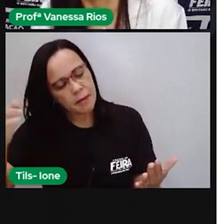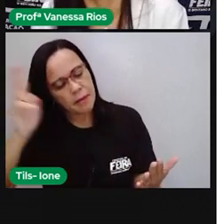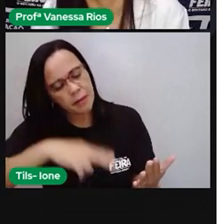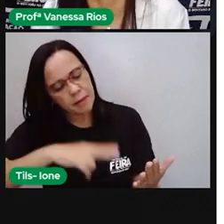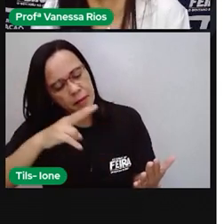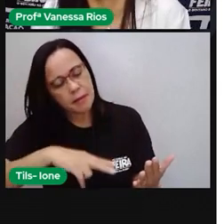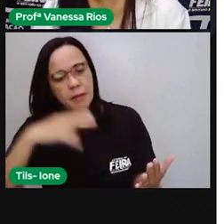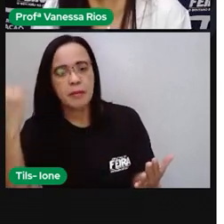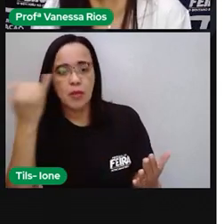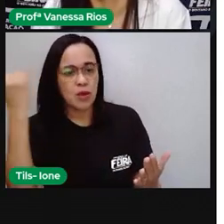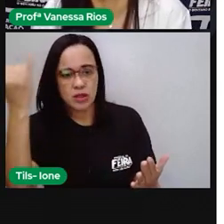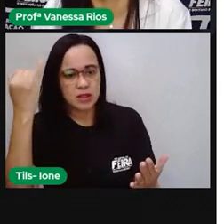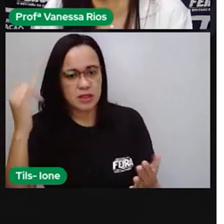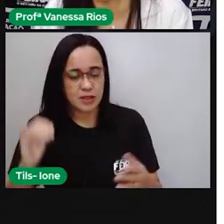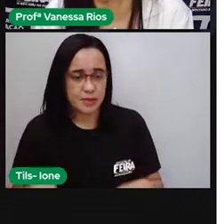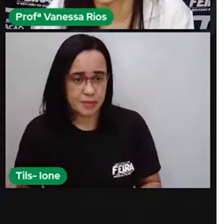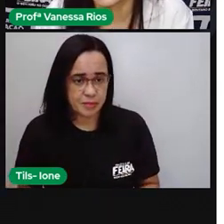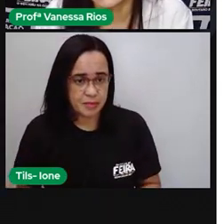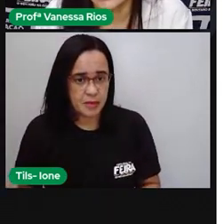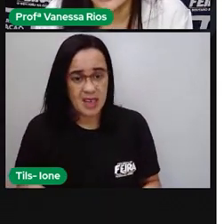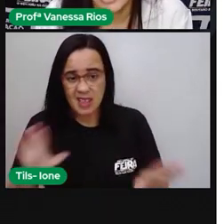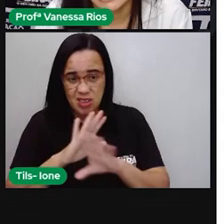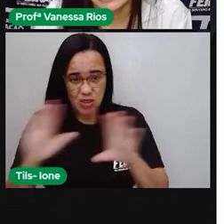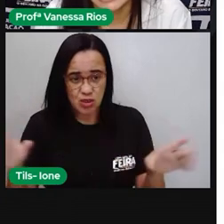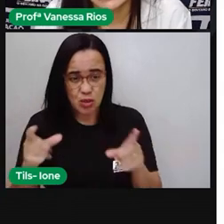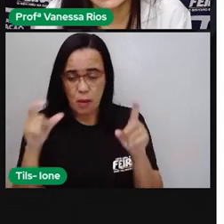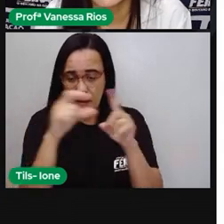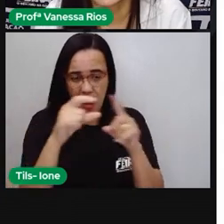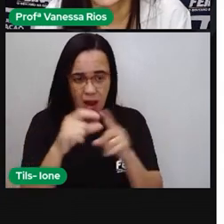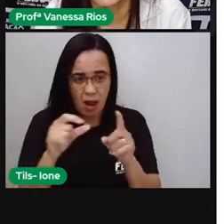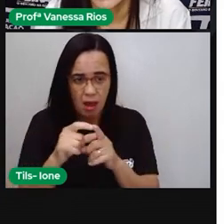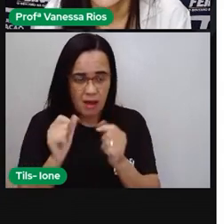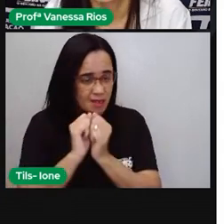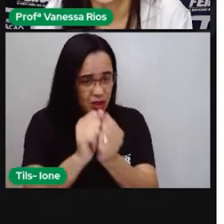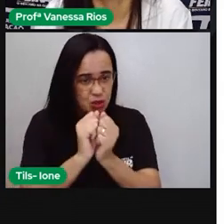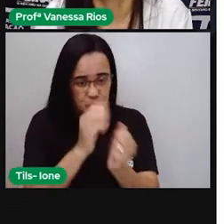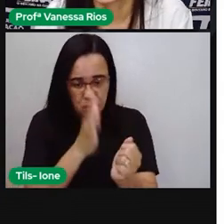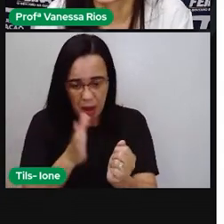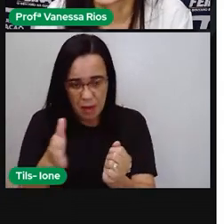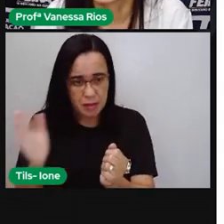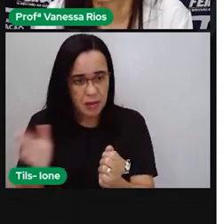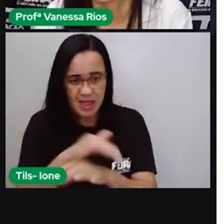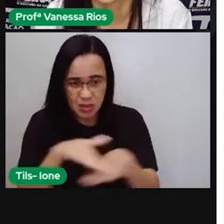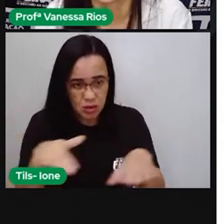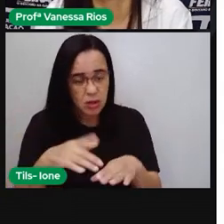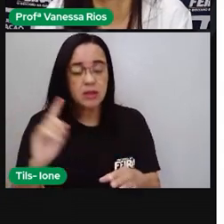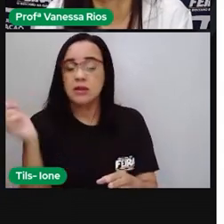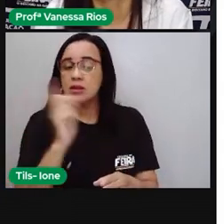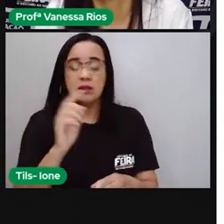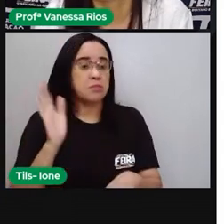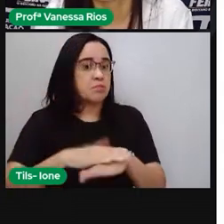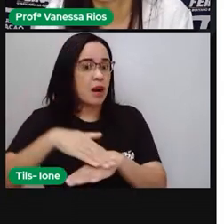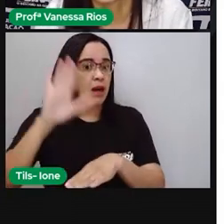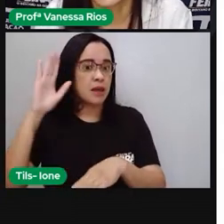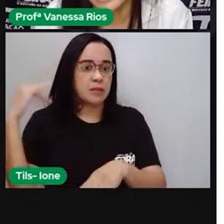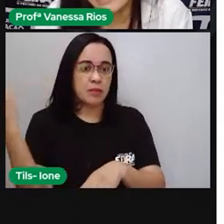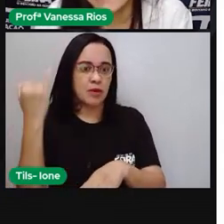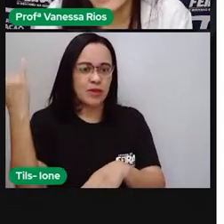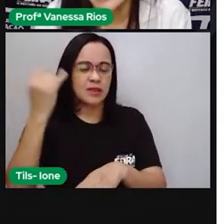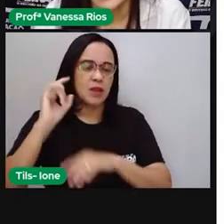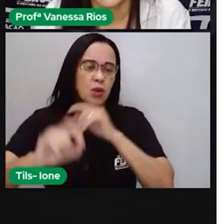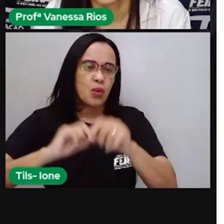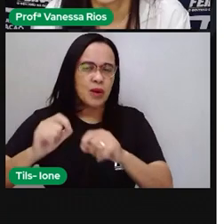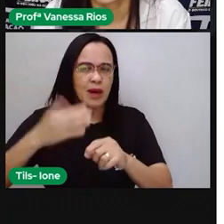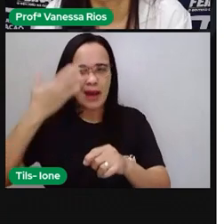sílabas, não é? E saber quais palavras existem ali naquele livro, não. O mais importante é entender o